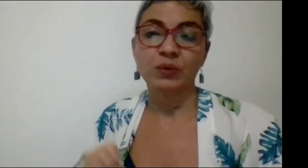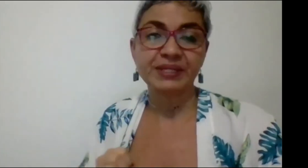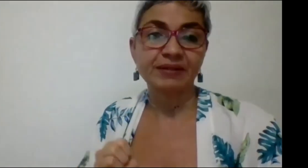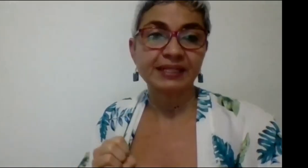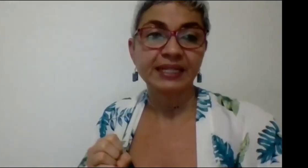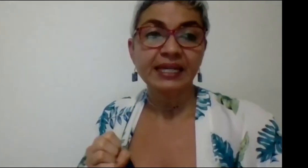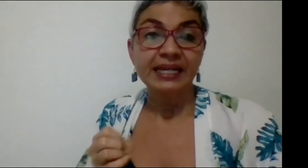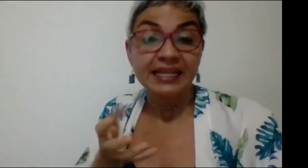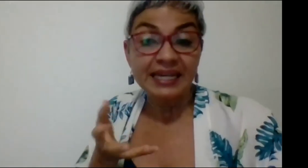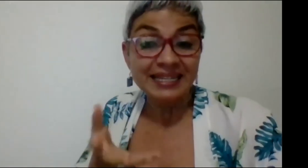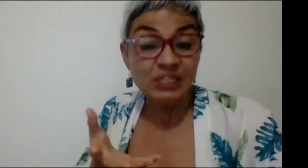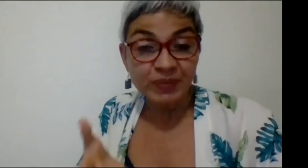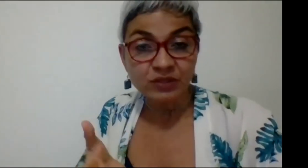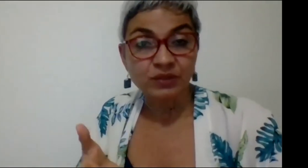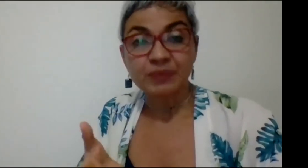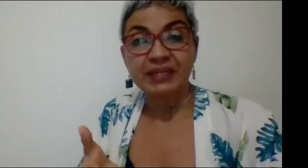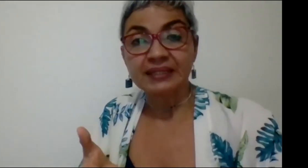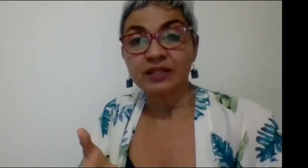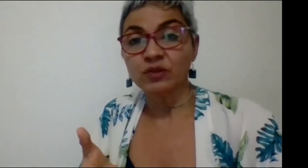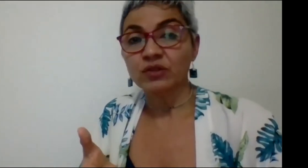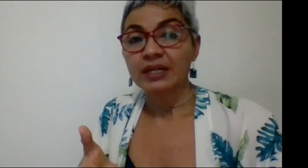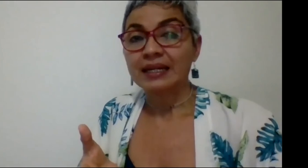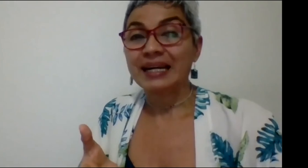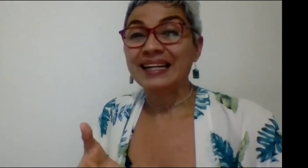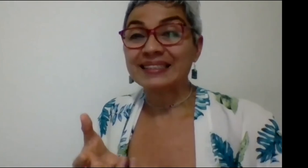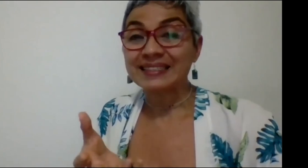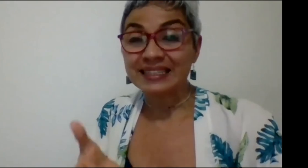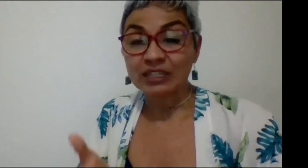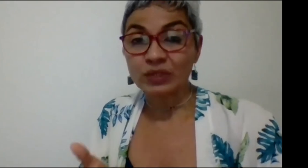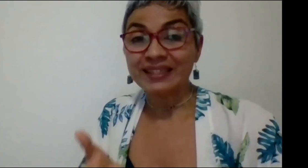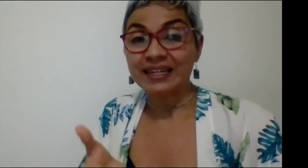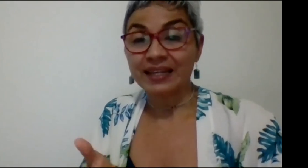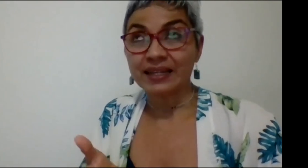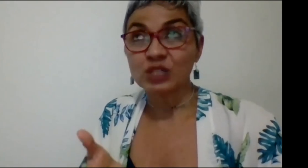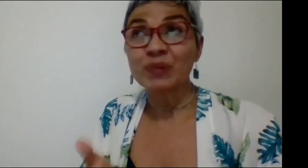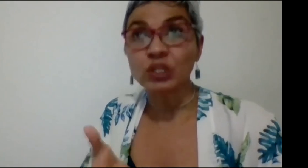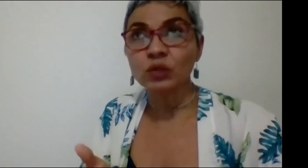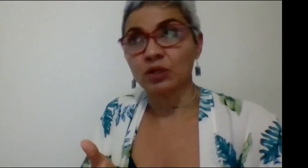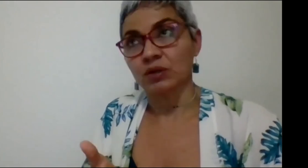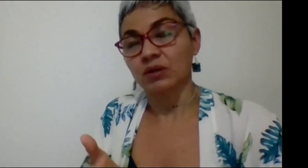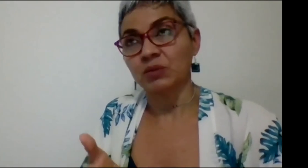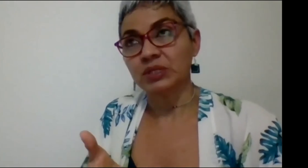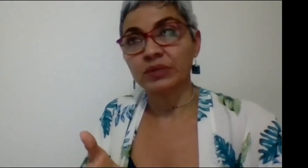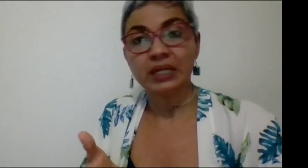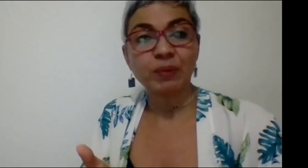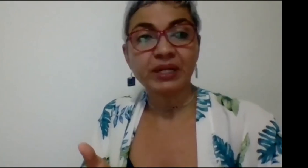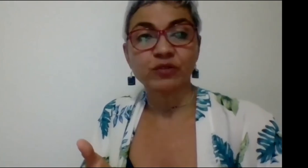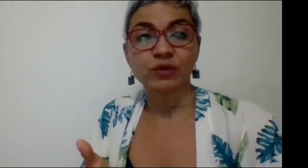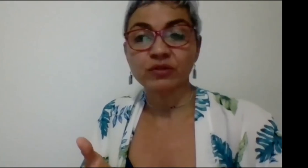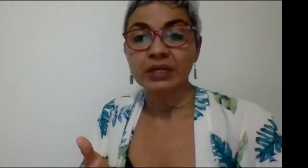viceversa. Y ese espacio de pensarnos las asignaturas de español como segunda lengua para los sordos,